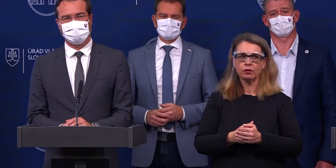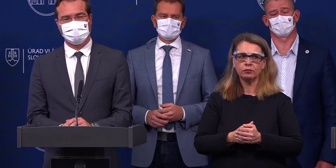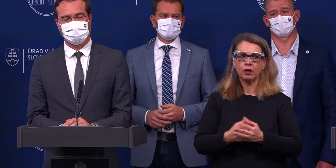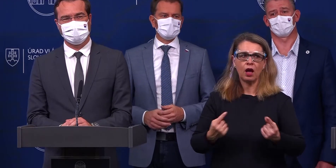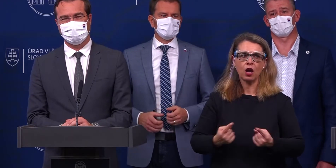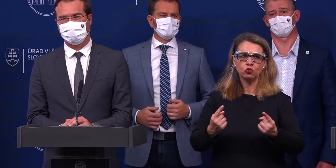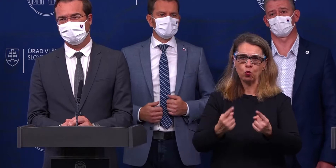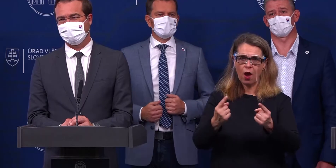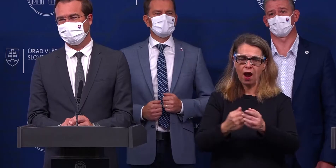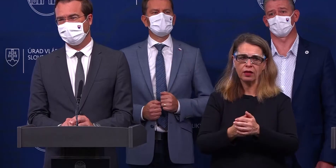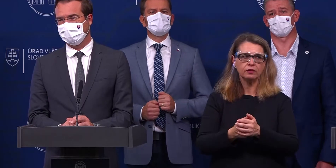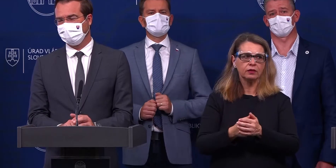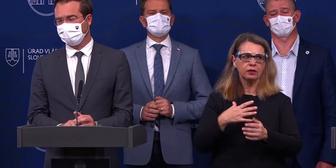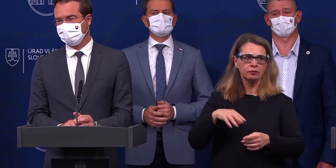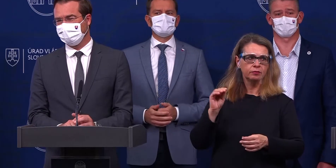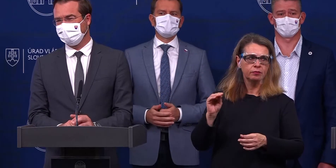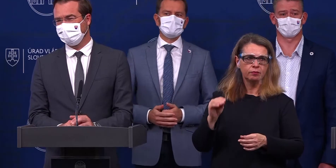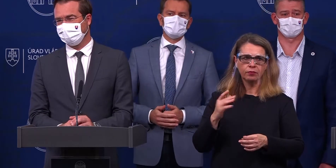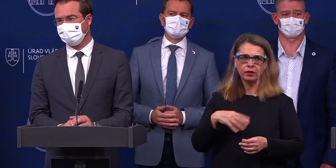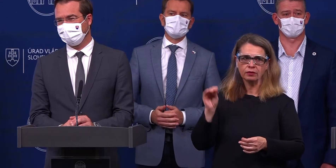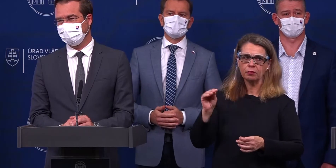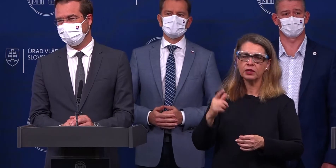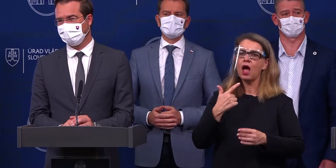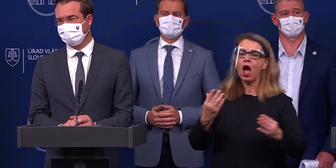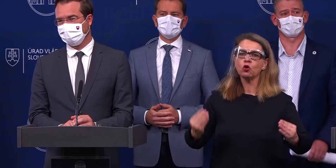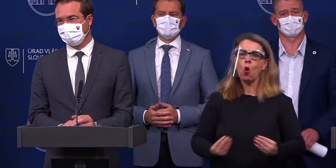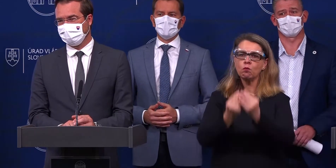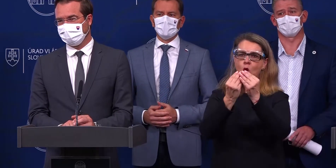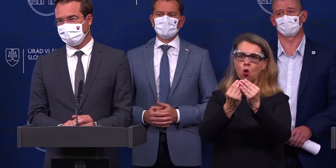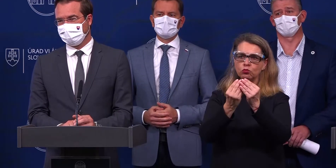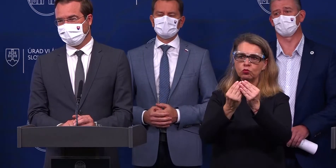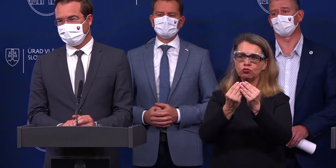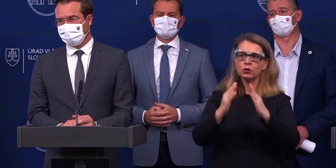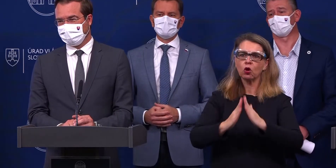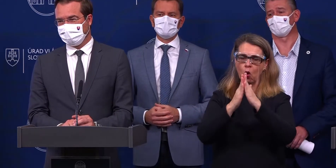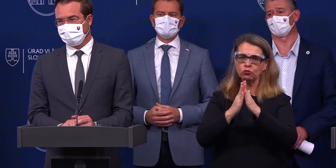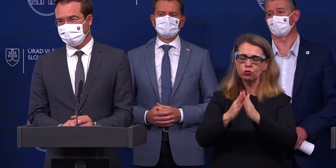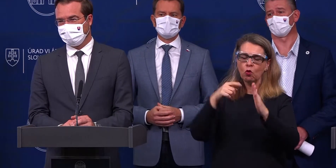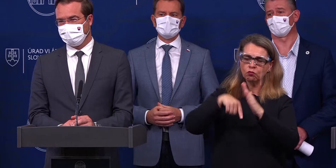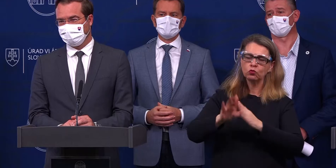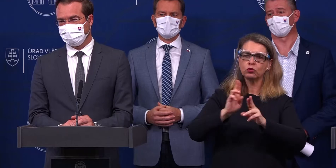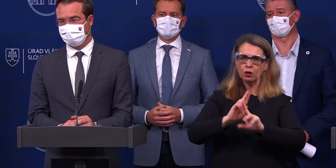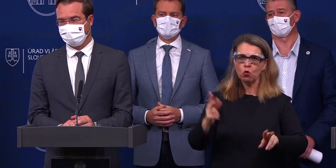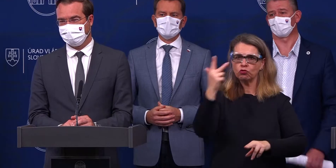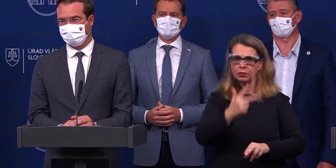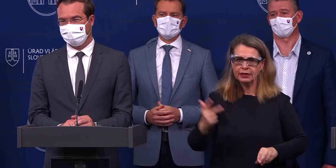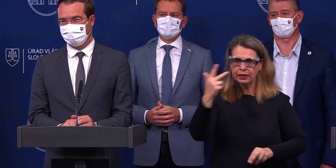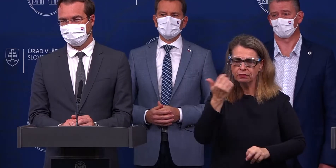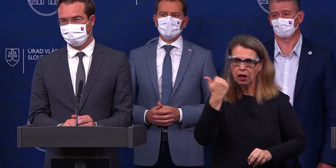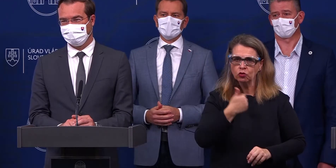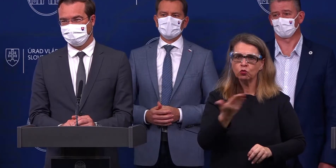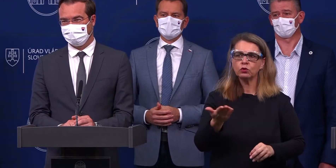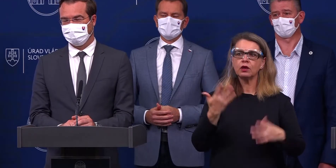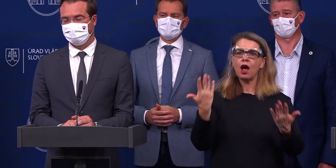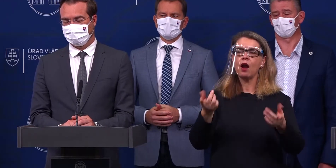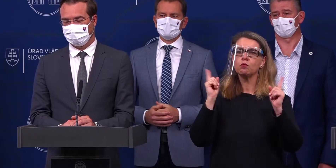Dobrý deň. Ja by som len na vysvetlenie, ako je to s bohoslúžbami, že či teda platí, že v interiéri môže byť 30 ľudí alebo tým pádom, je